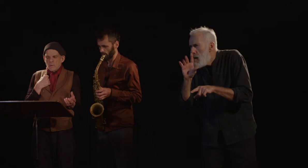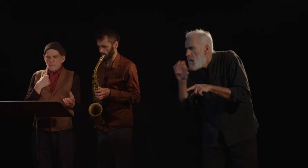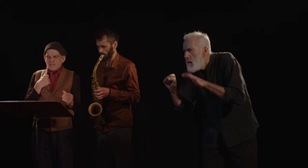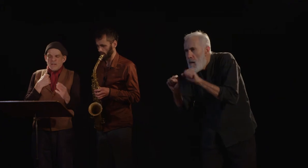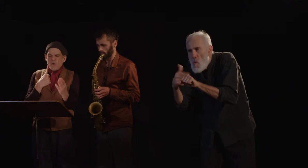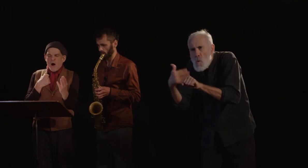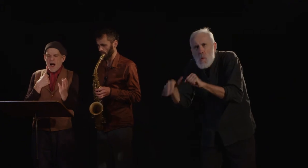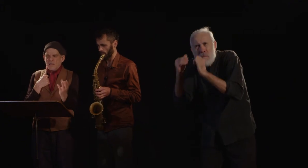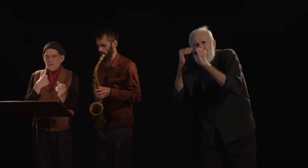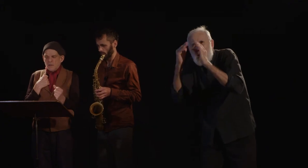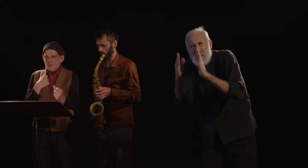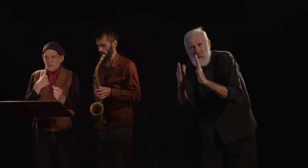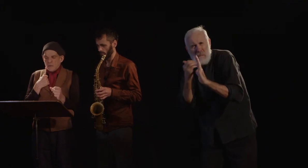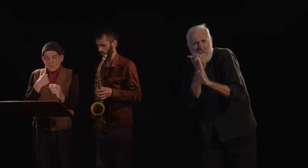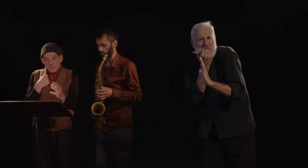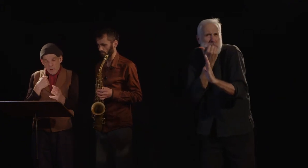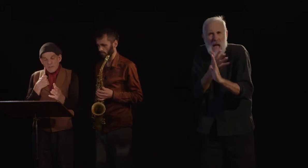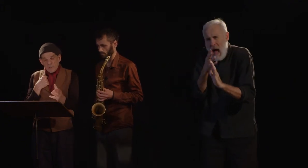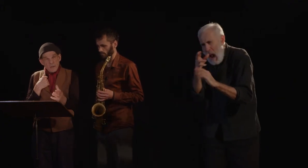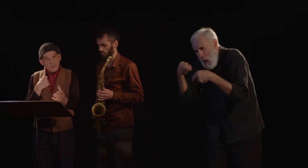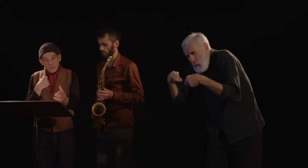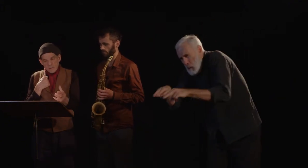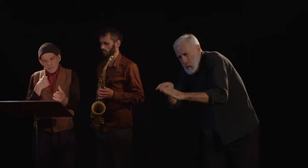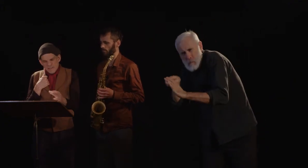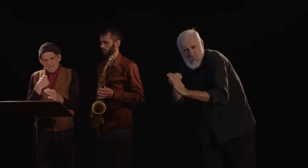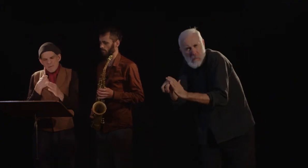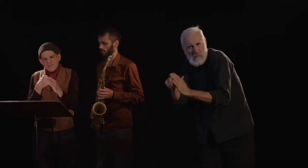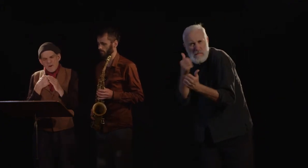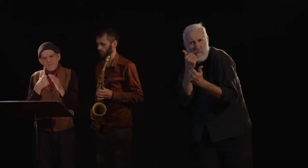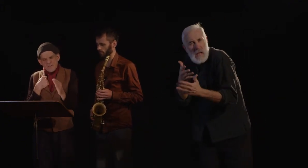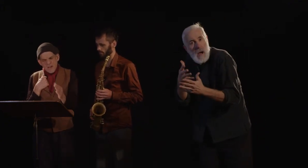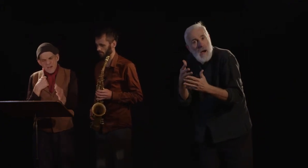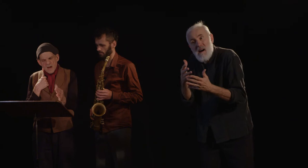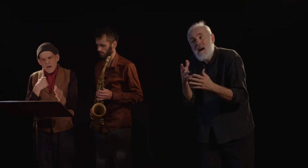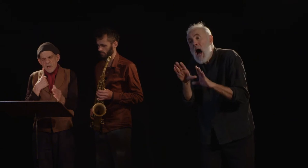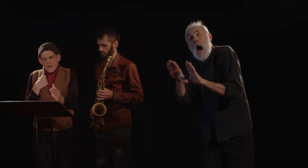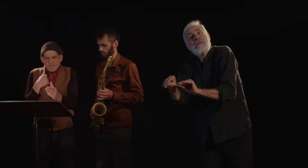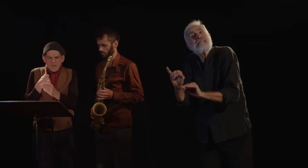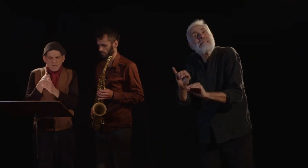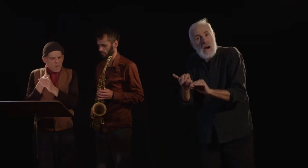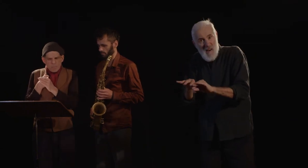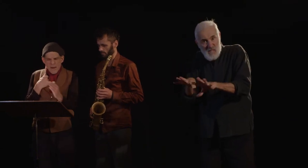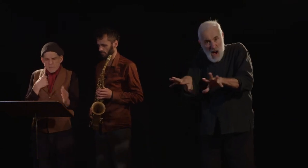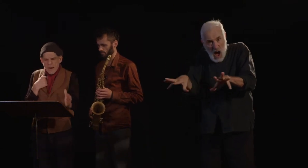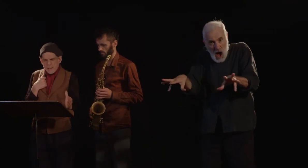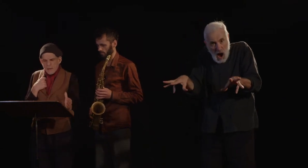des cloaques ou des familles, des familles entières, vivent pêle-mêle,